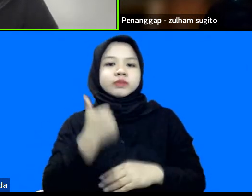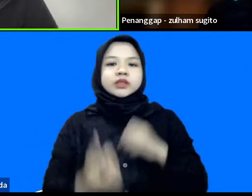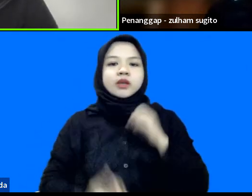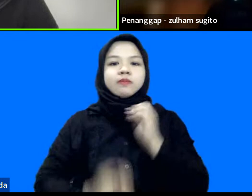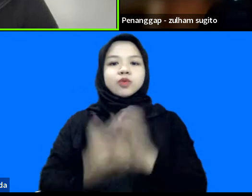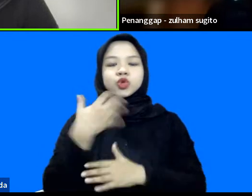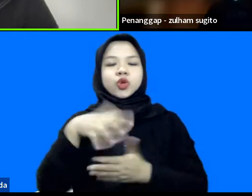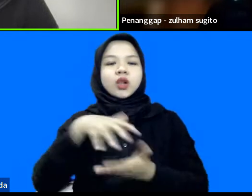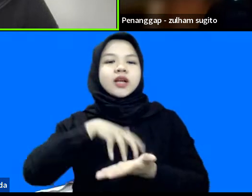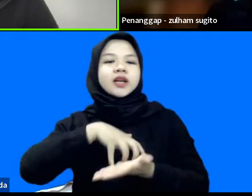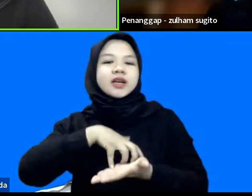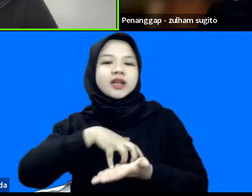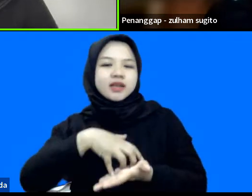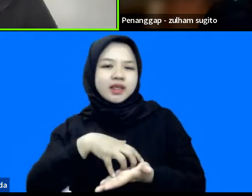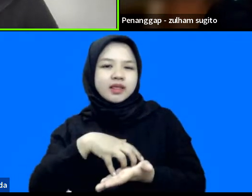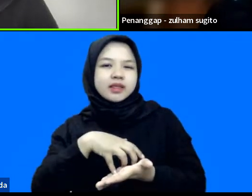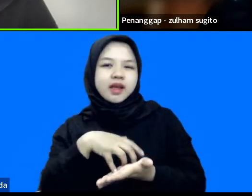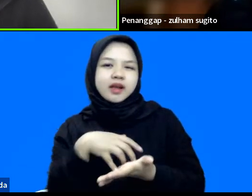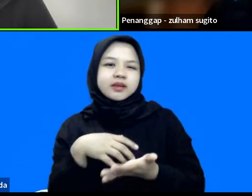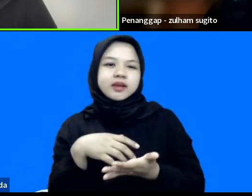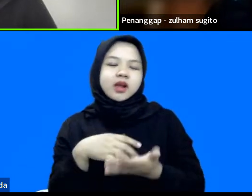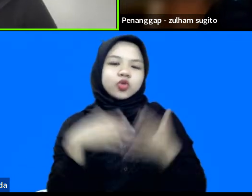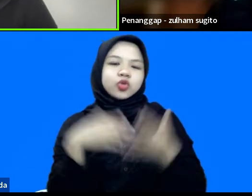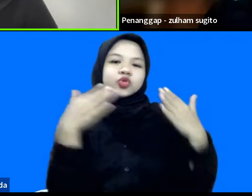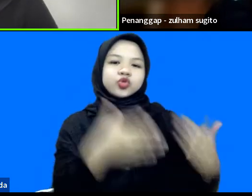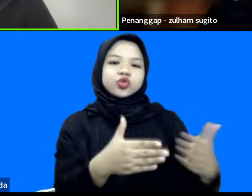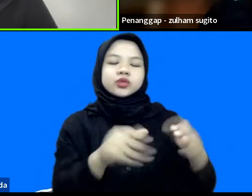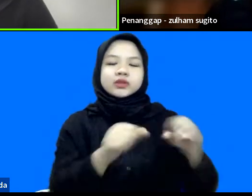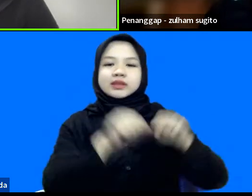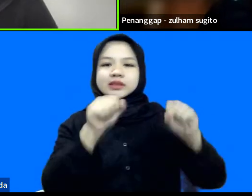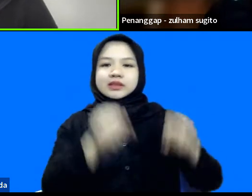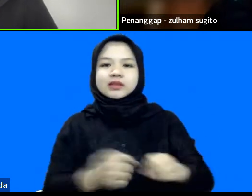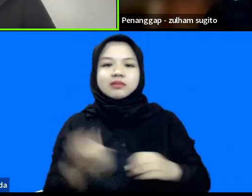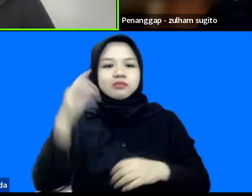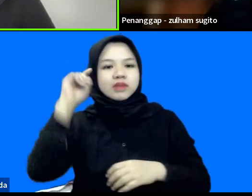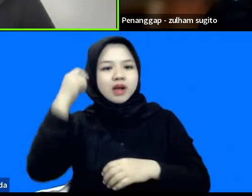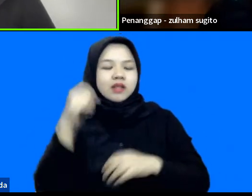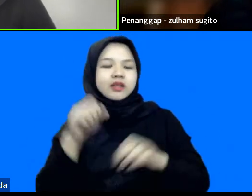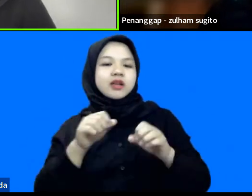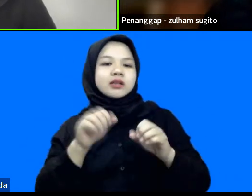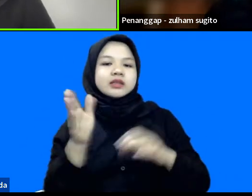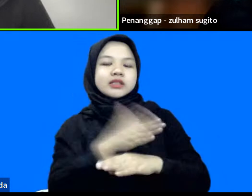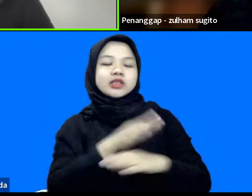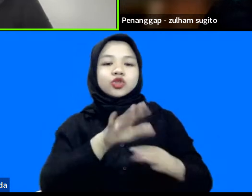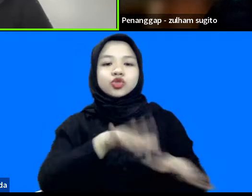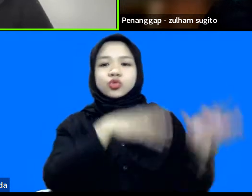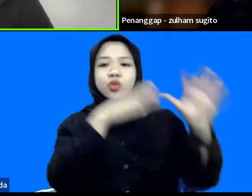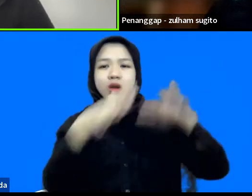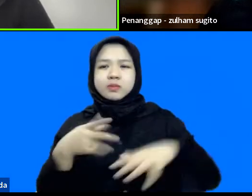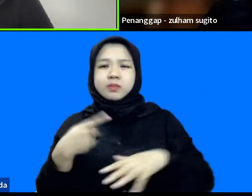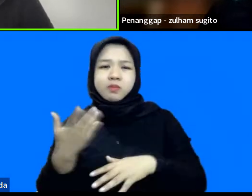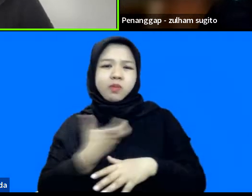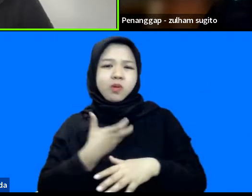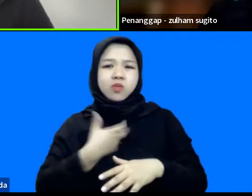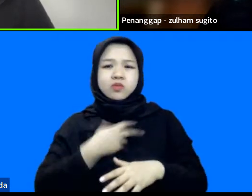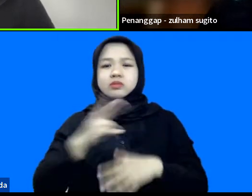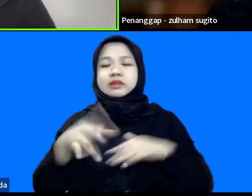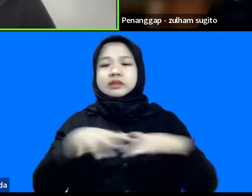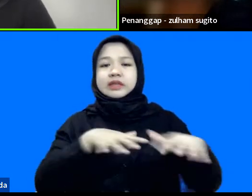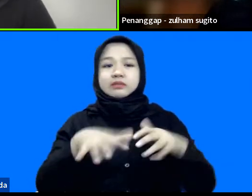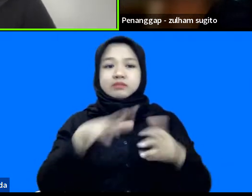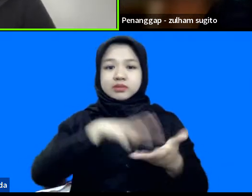kerentanan yang tersendiri terhadap sistem peringatan ini tsunami kita karena kita kan mau beranjak dari seismik sentrik